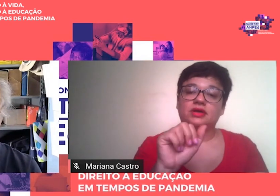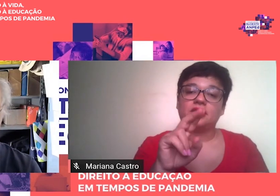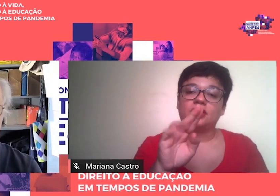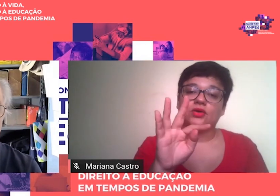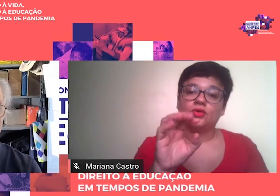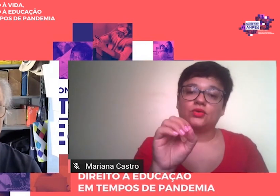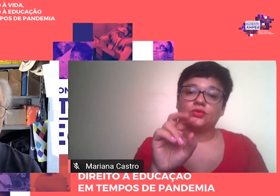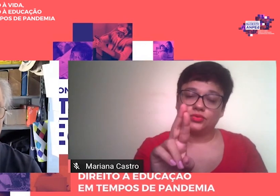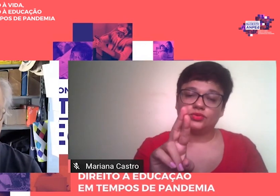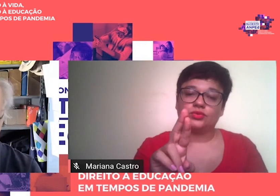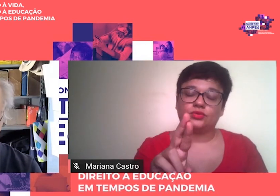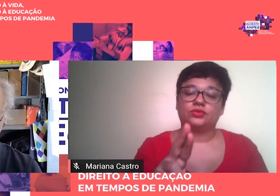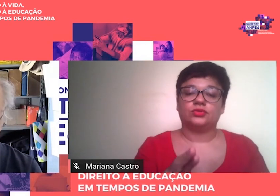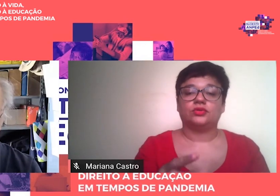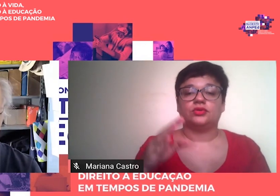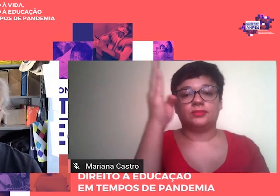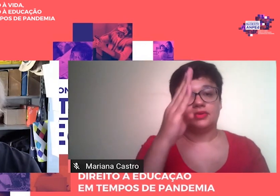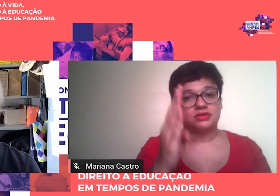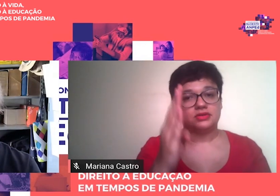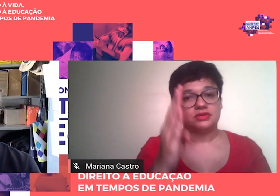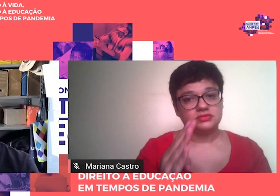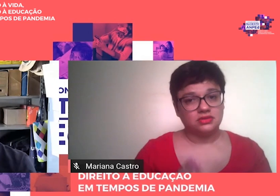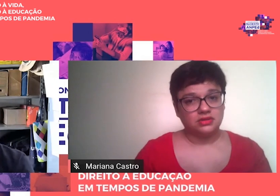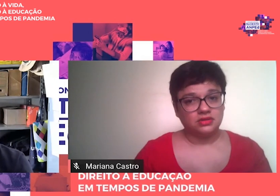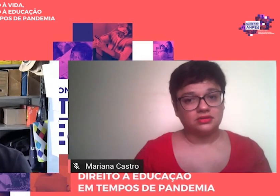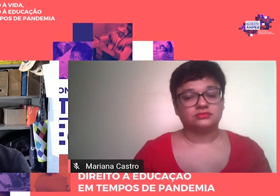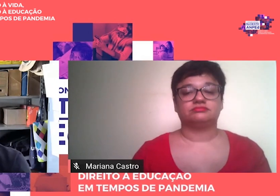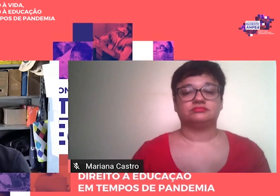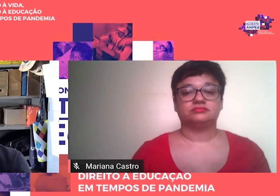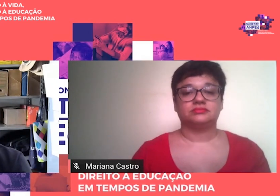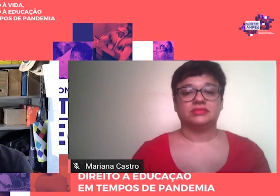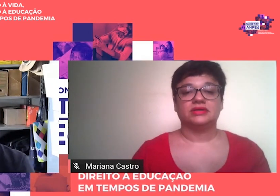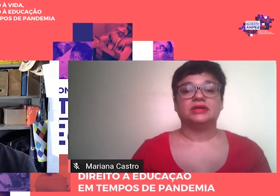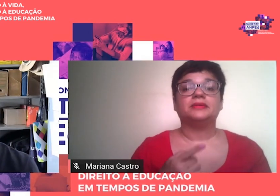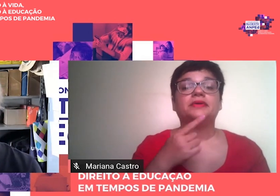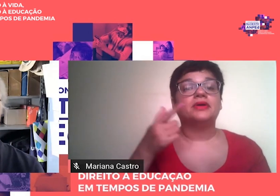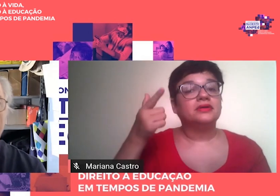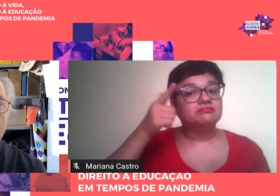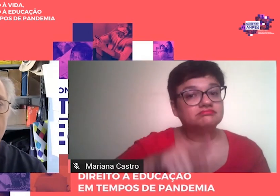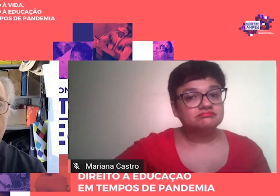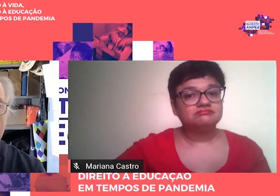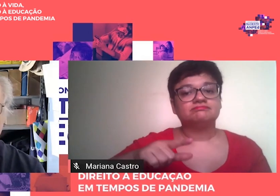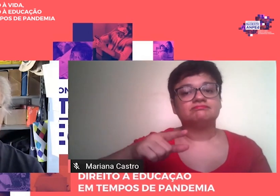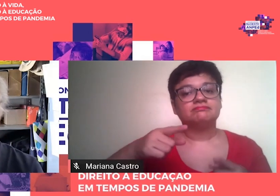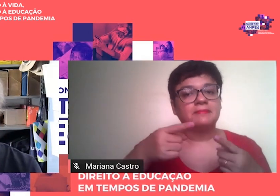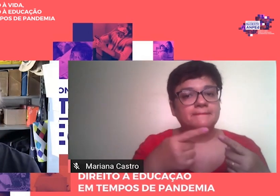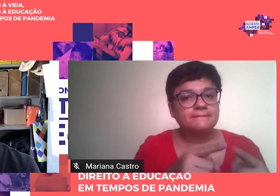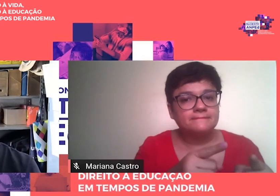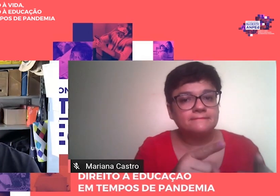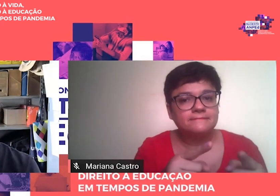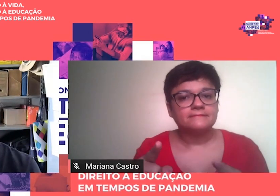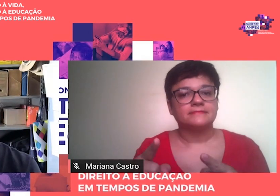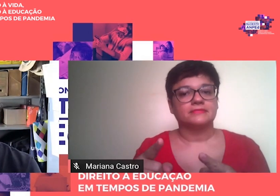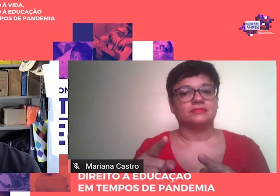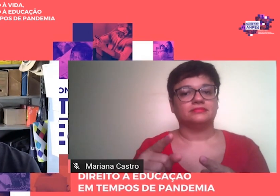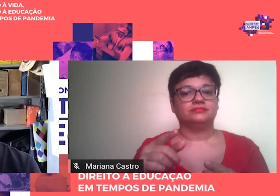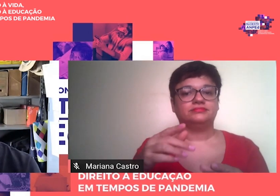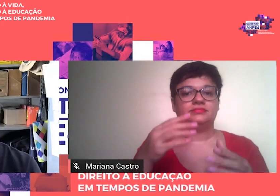fundamentação para fustigar a política educacional do regime militar.